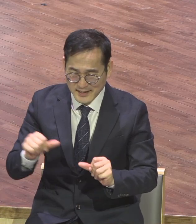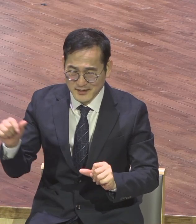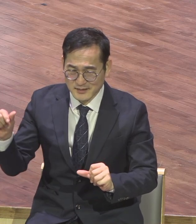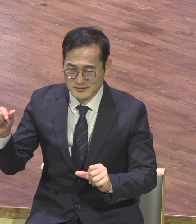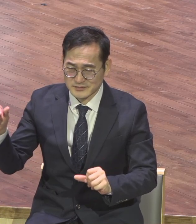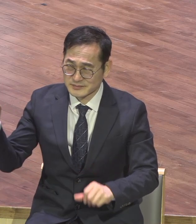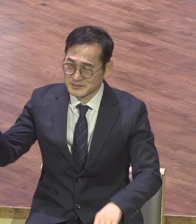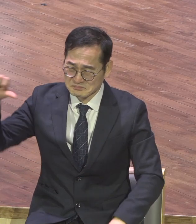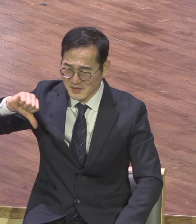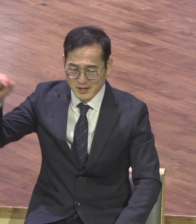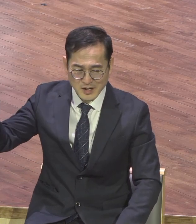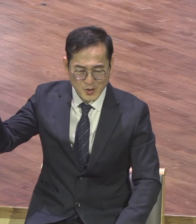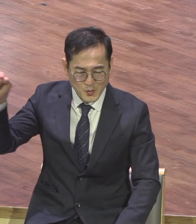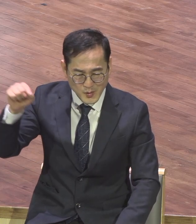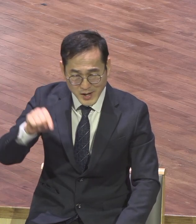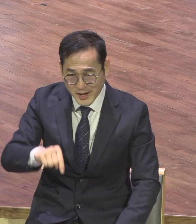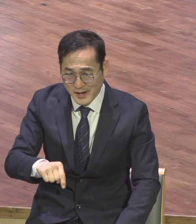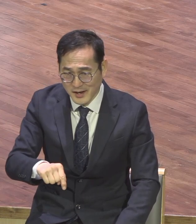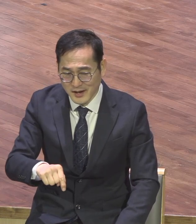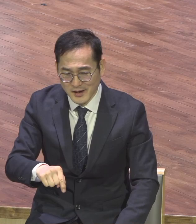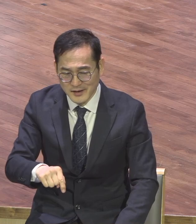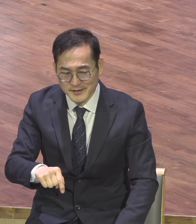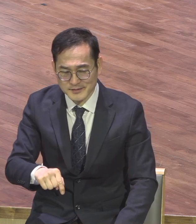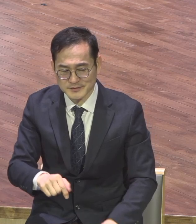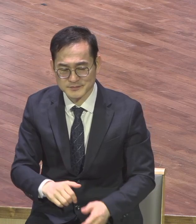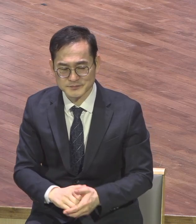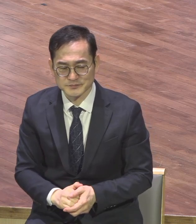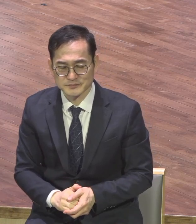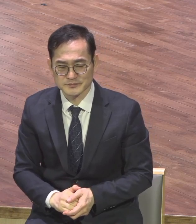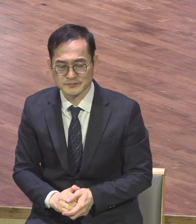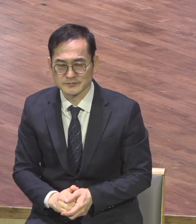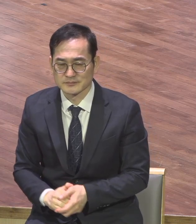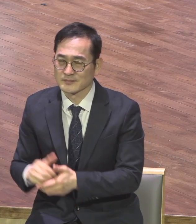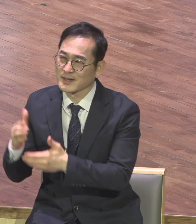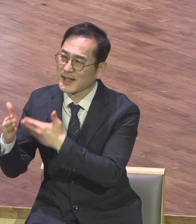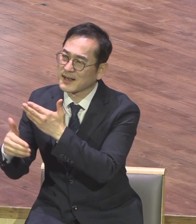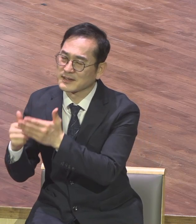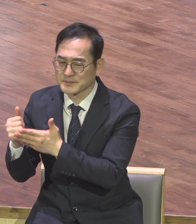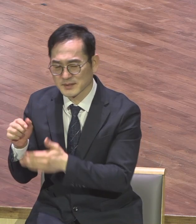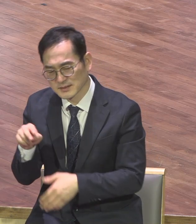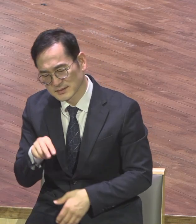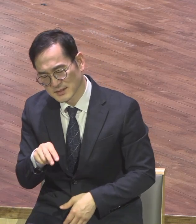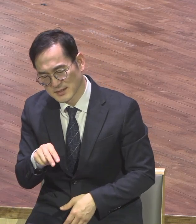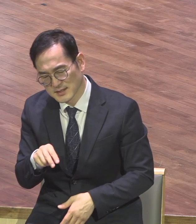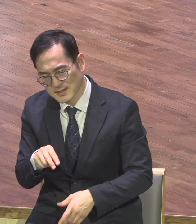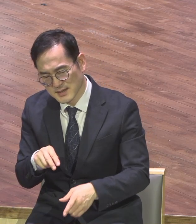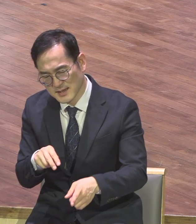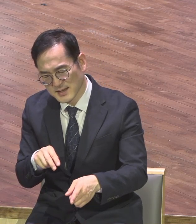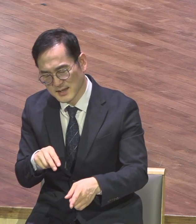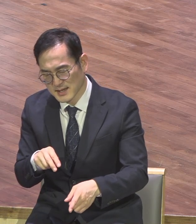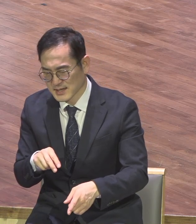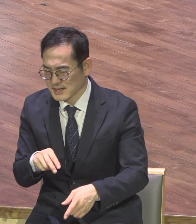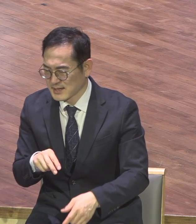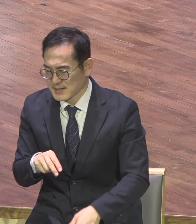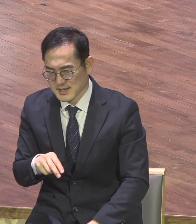재짓는 것밖에 없는데 그걸 다 하나님께서 그걸 다 용서하시고 감싸주시고